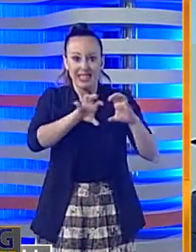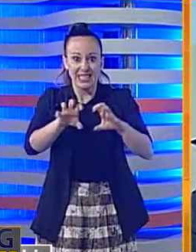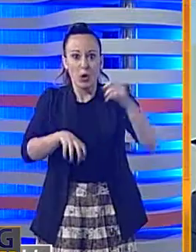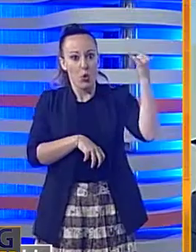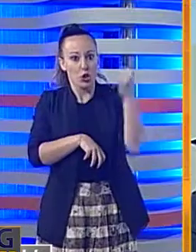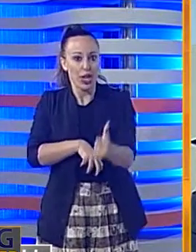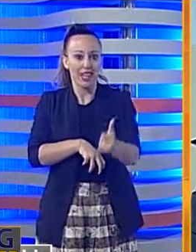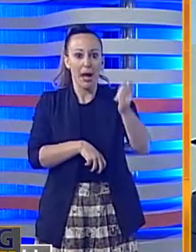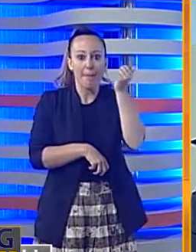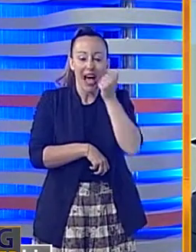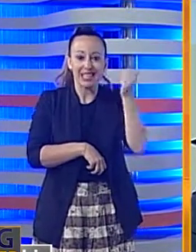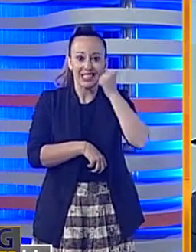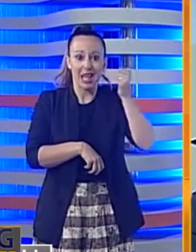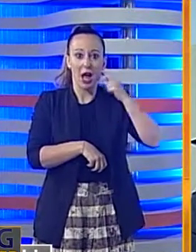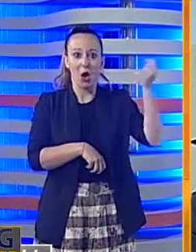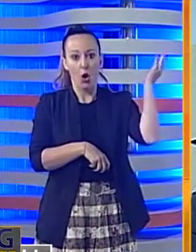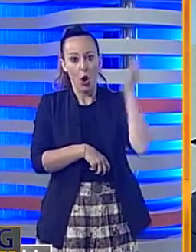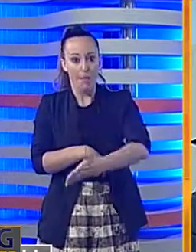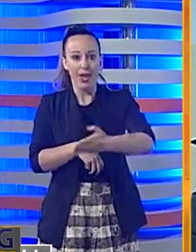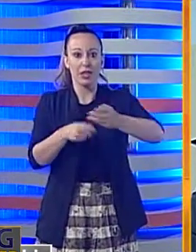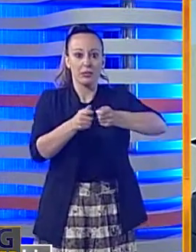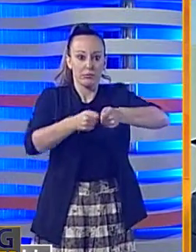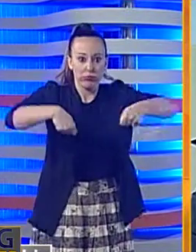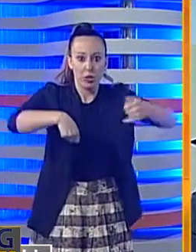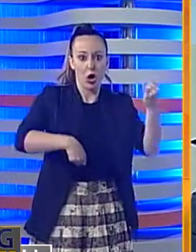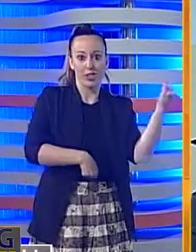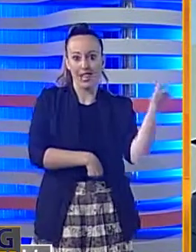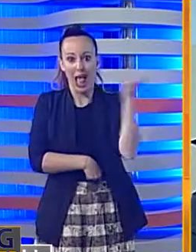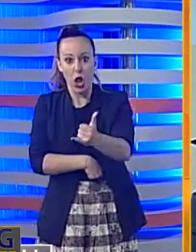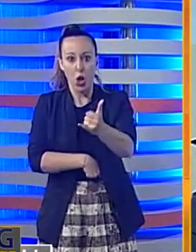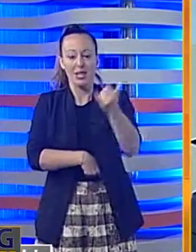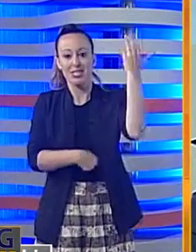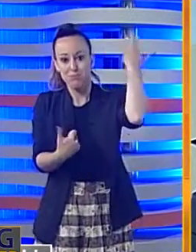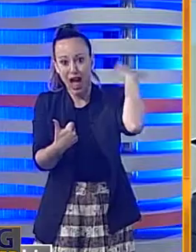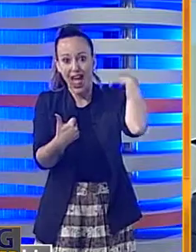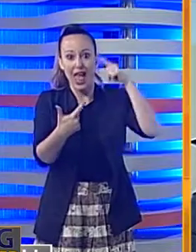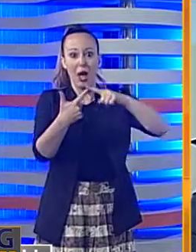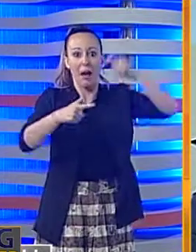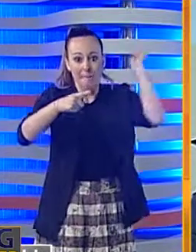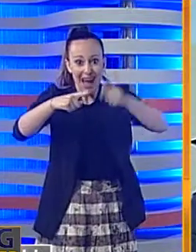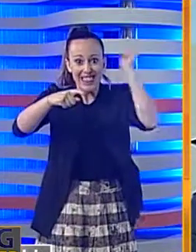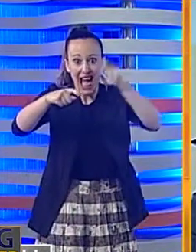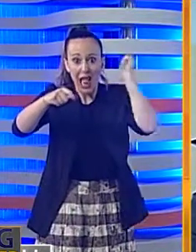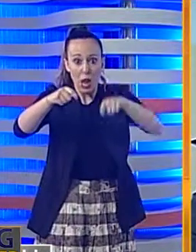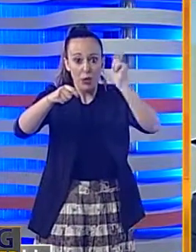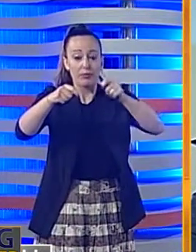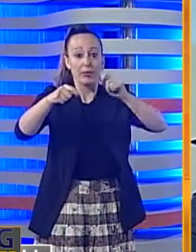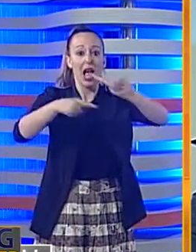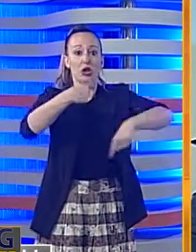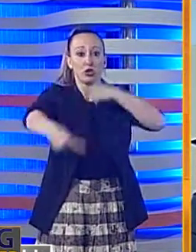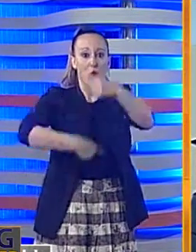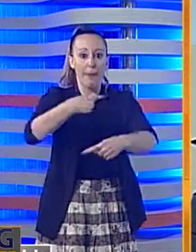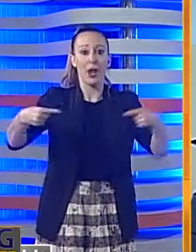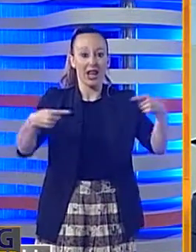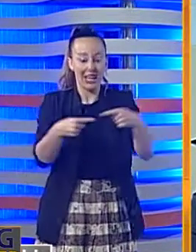Ha tentato di uccidere la madre con colpi di coltello alle spalle e martellate dopo una